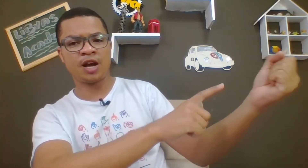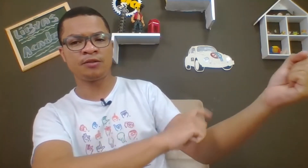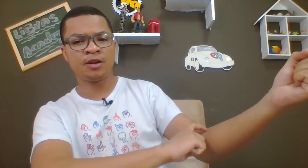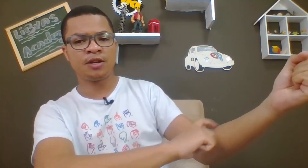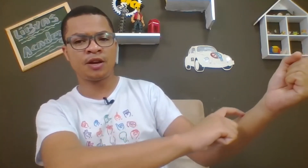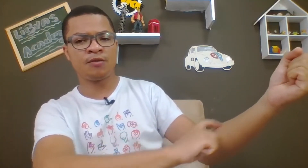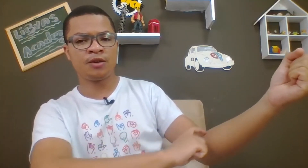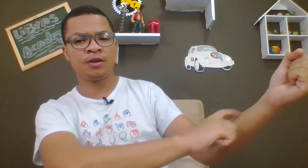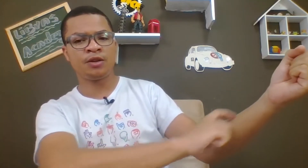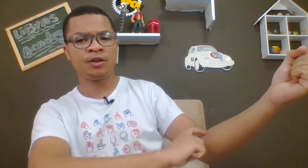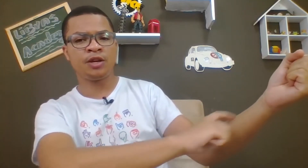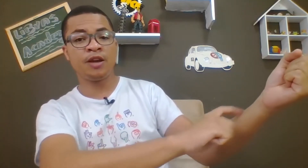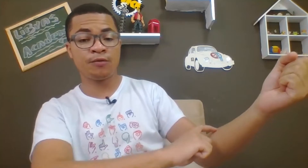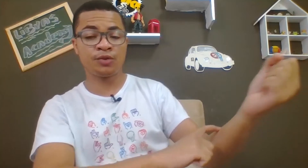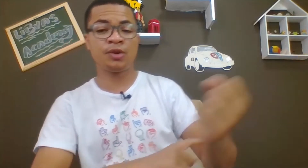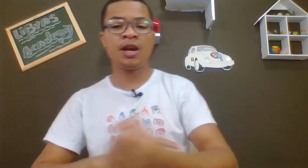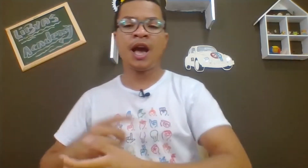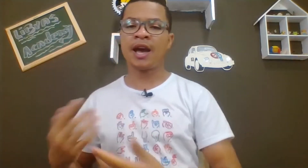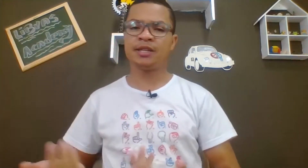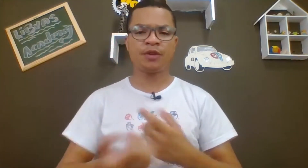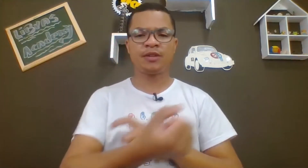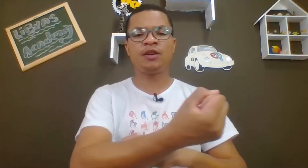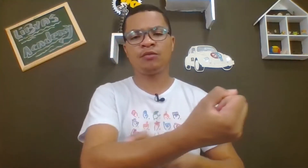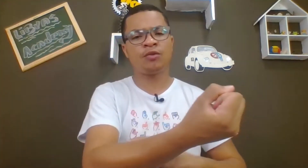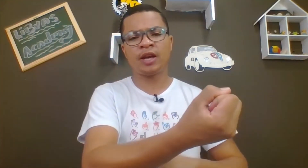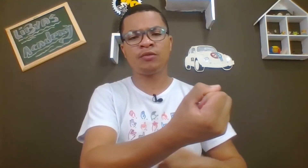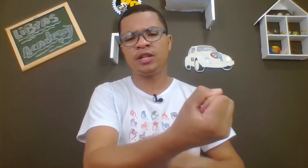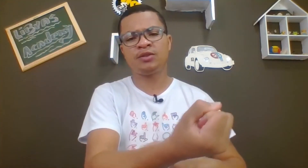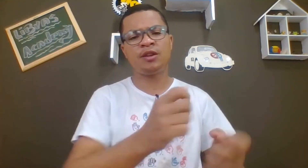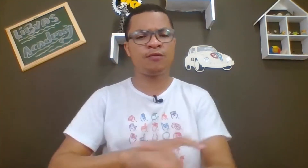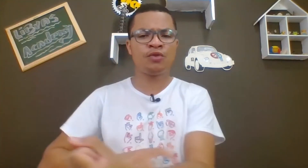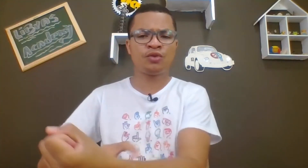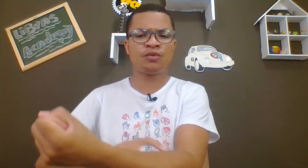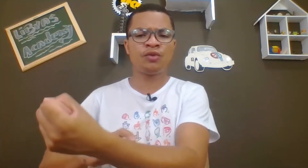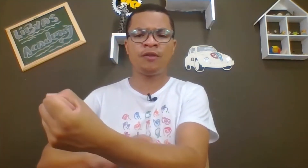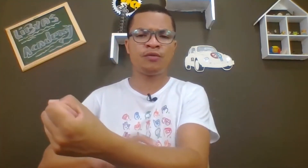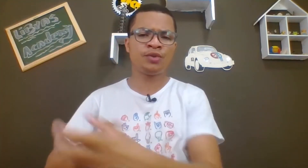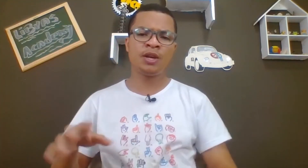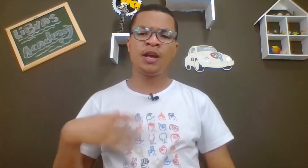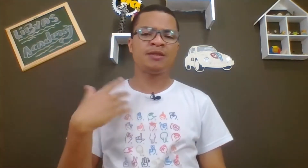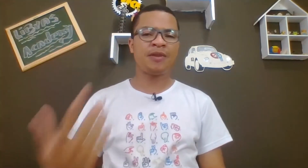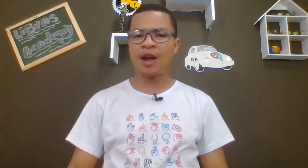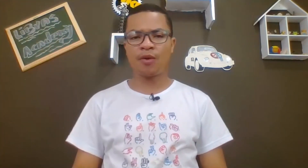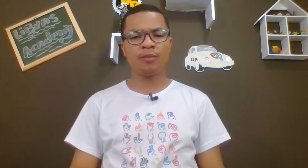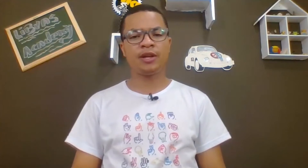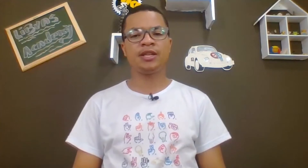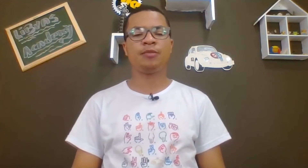Fechado. Então, nervoso. Aí você pode fazer em qualquer contexto, nervoso ou nervoso. Você vai falar com alguém, por exemplo,